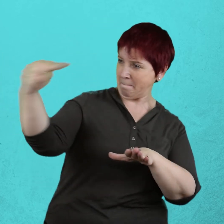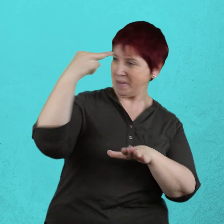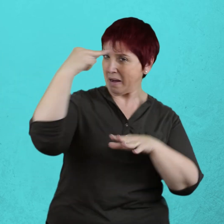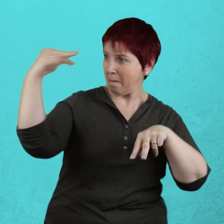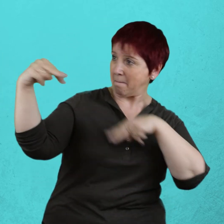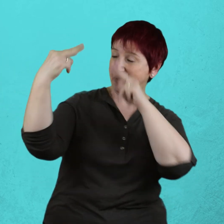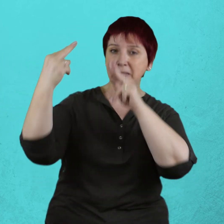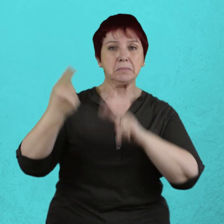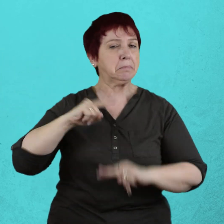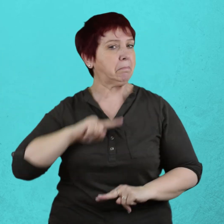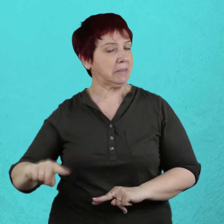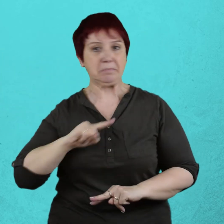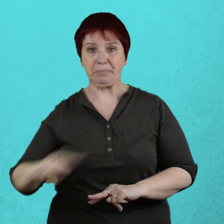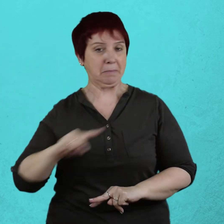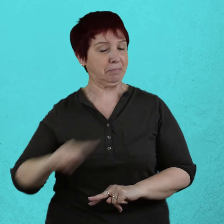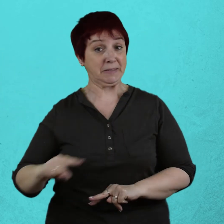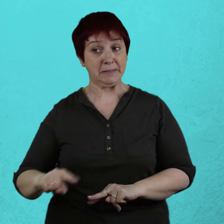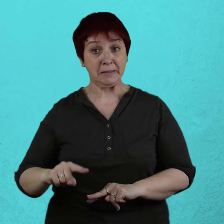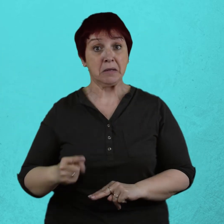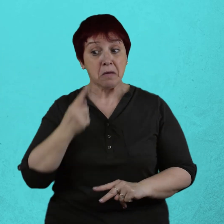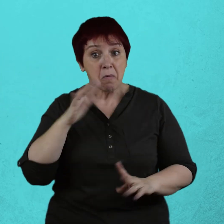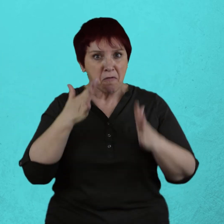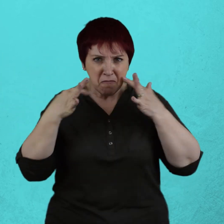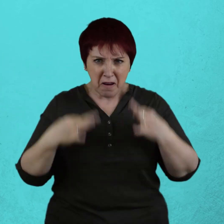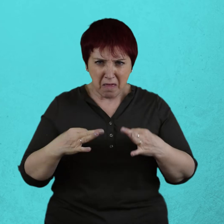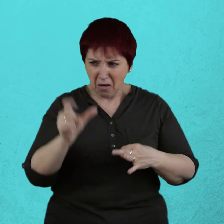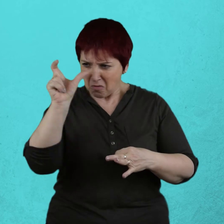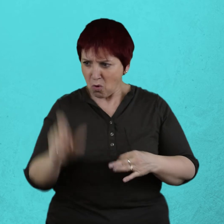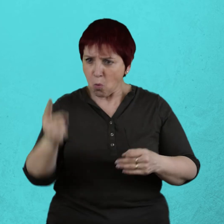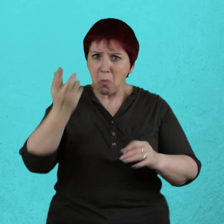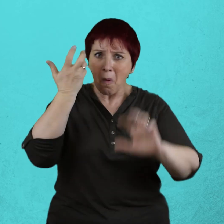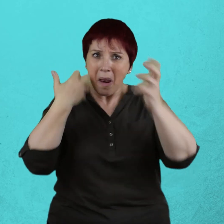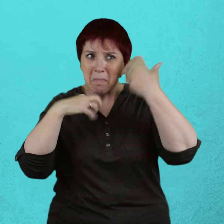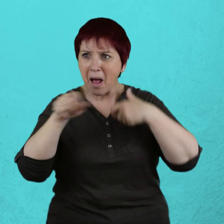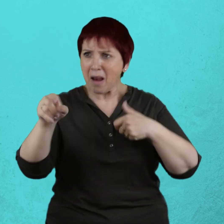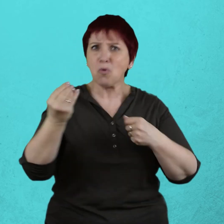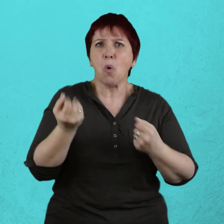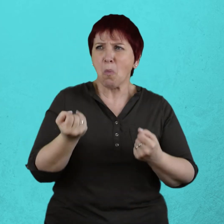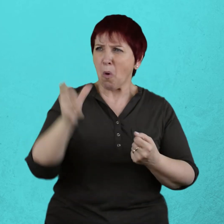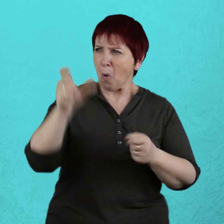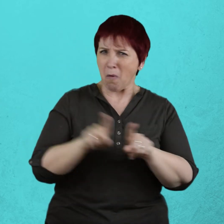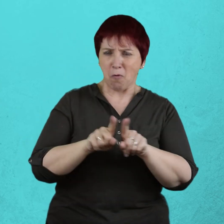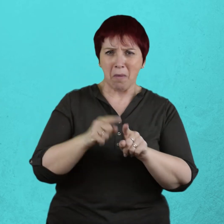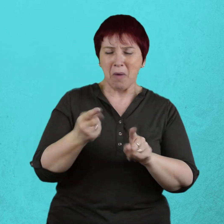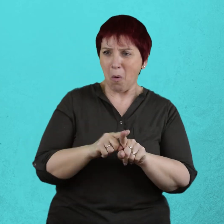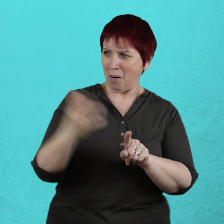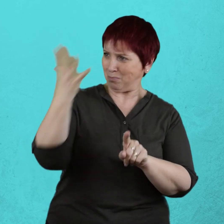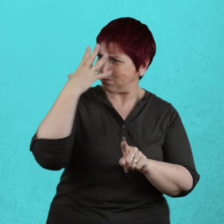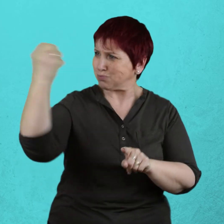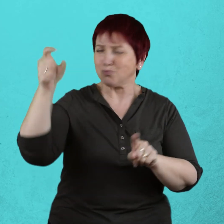¿Era realmente un animal cuando la música tanto lo conmovía? Le parecía que se le revelaba el camino hacia un alimento desconocido y